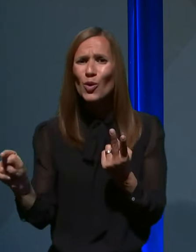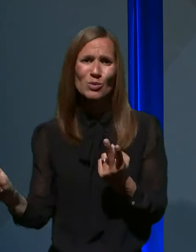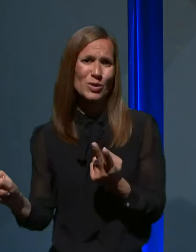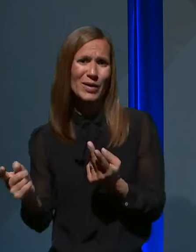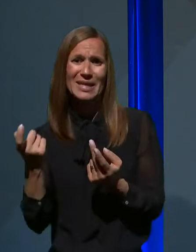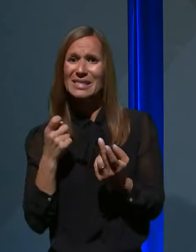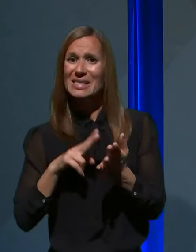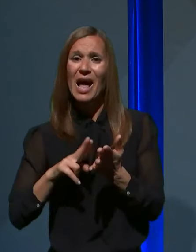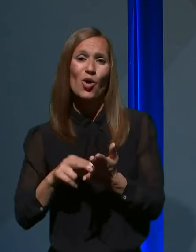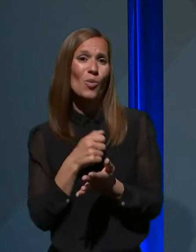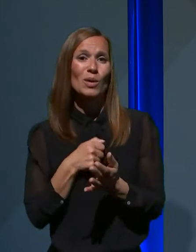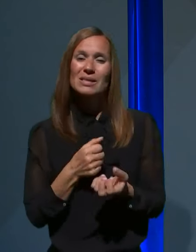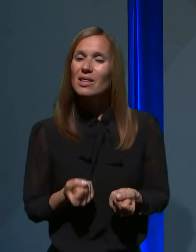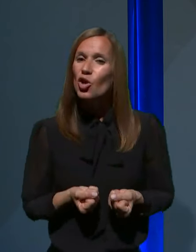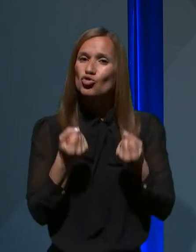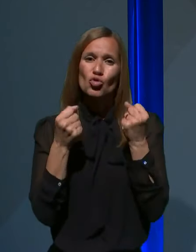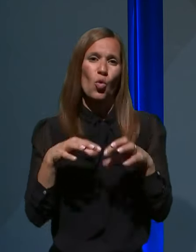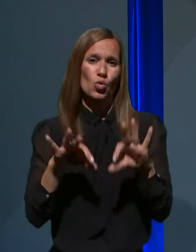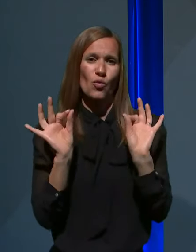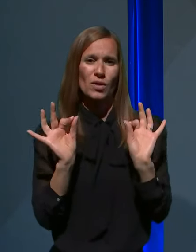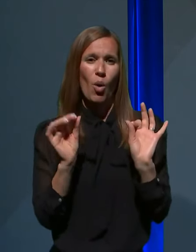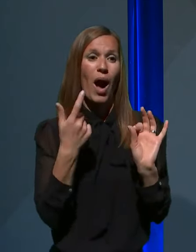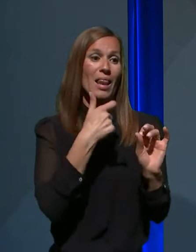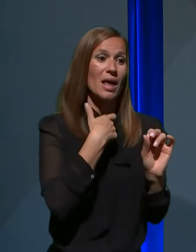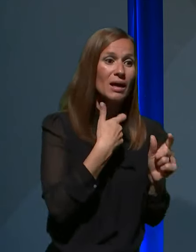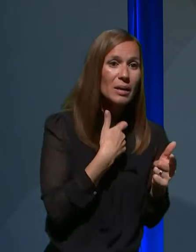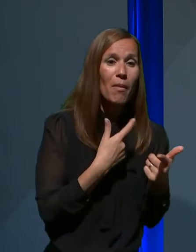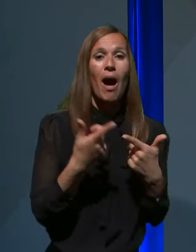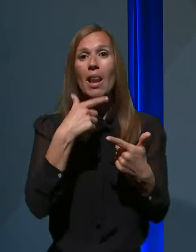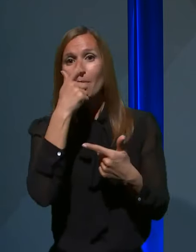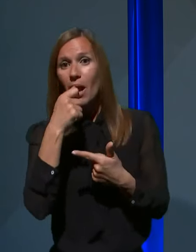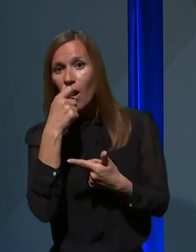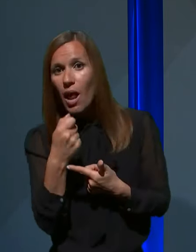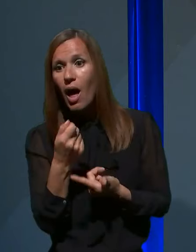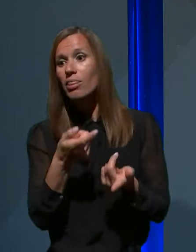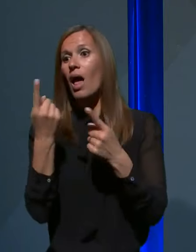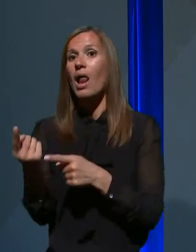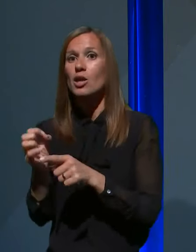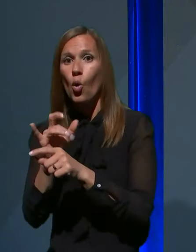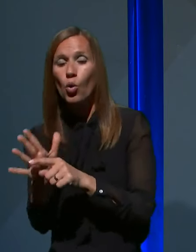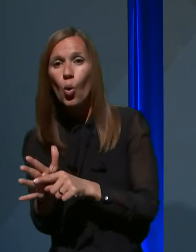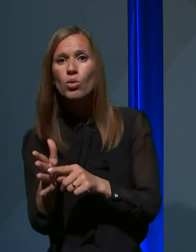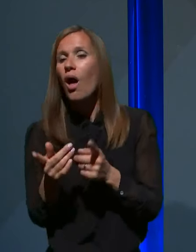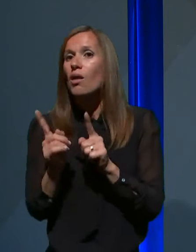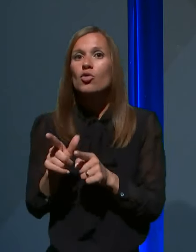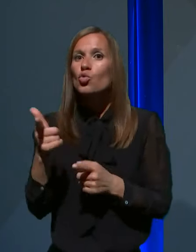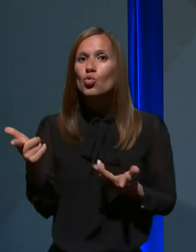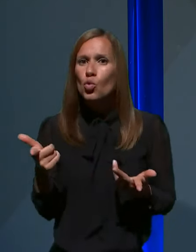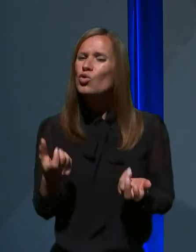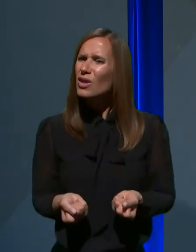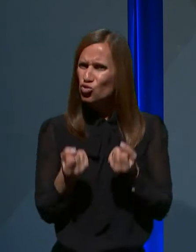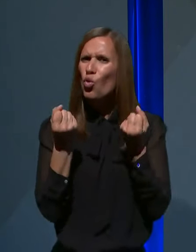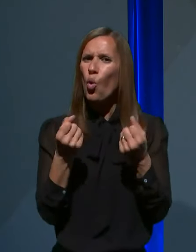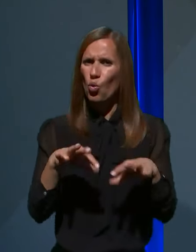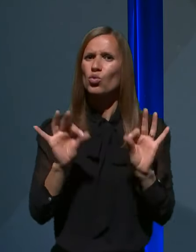zelo težko razločimo med seboj, kaj je pravzaprav bil pozorčitelj, ki je tako okužbo pozorčil. Na konec